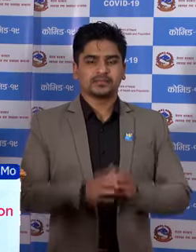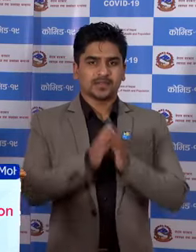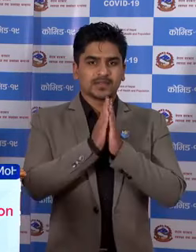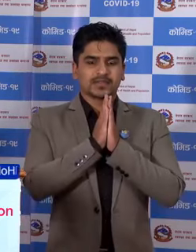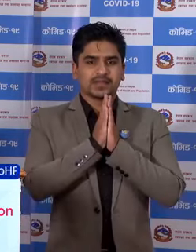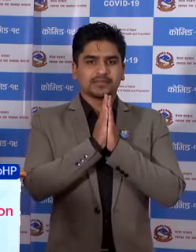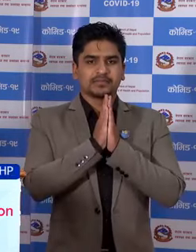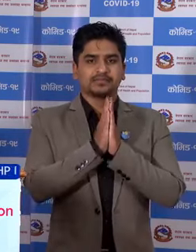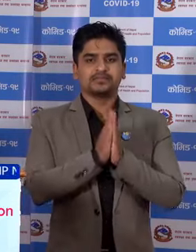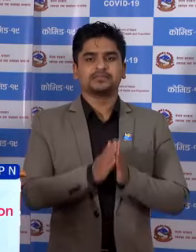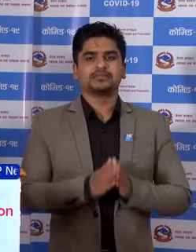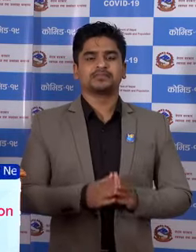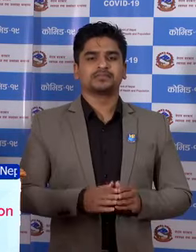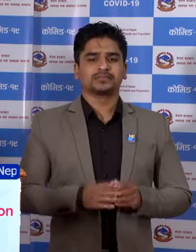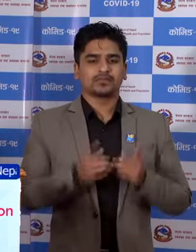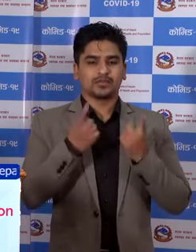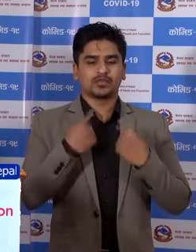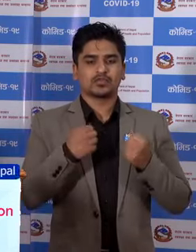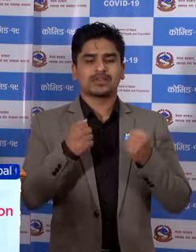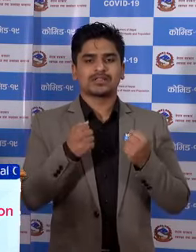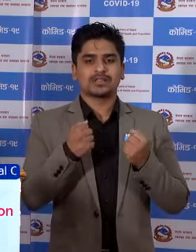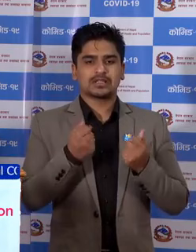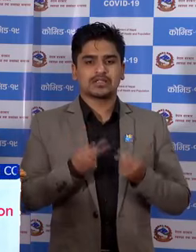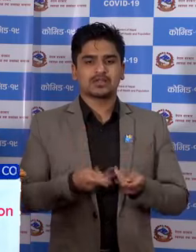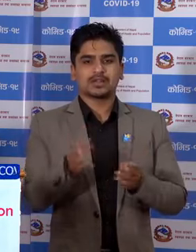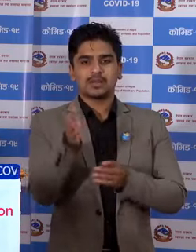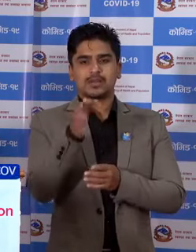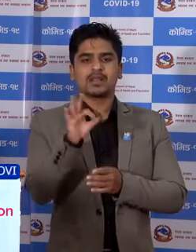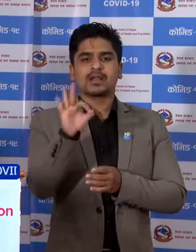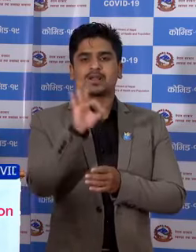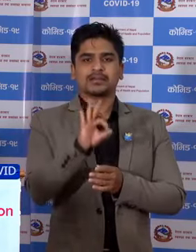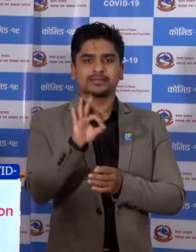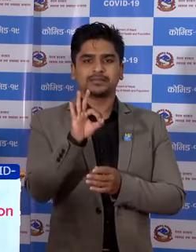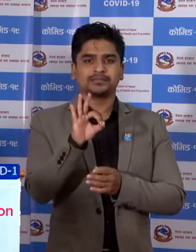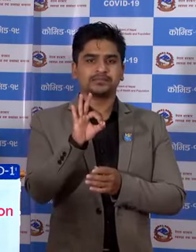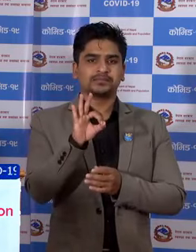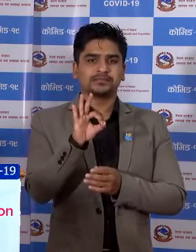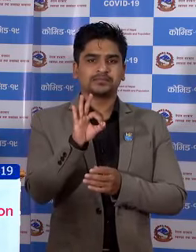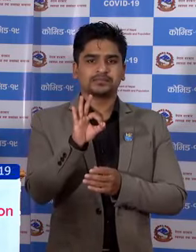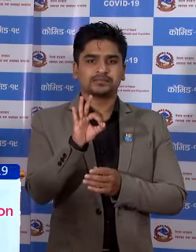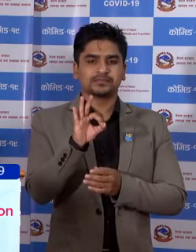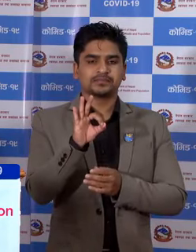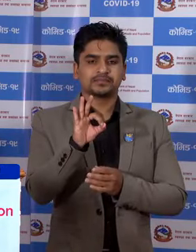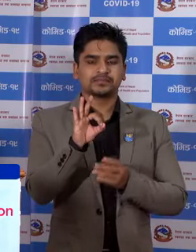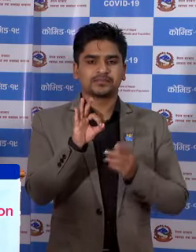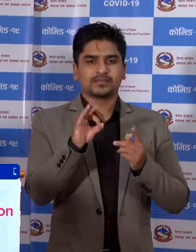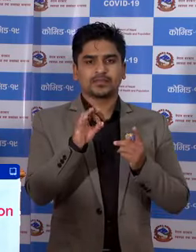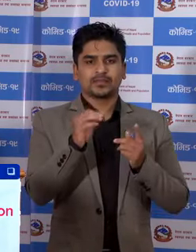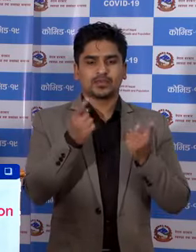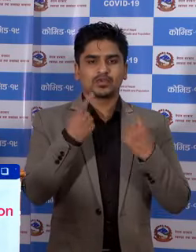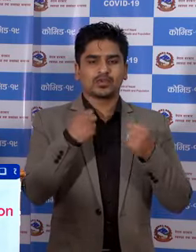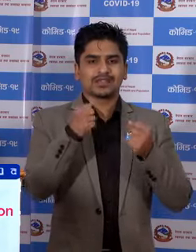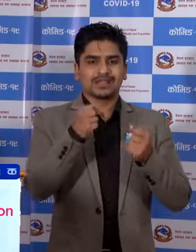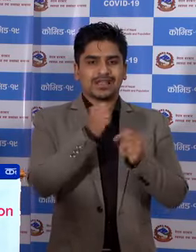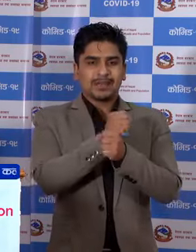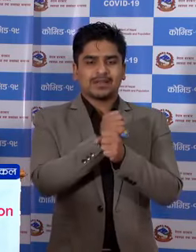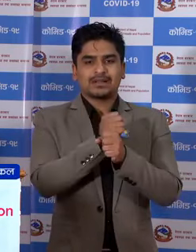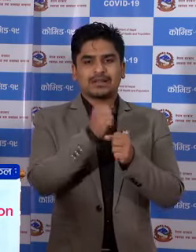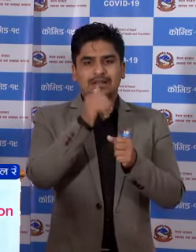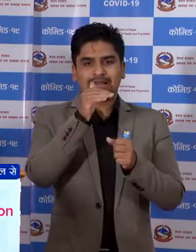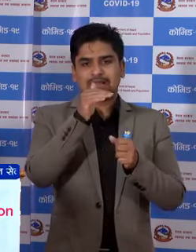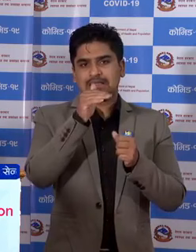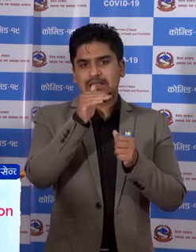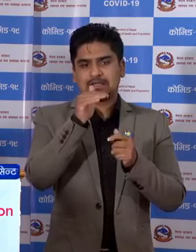नमस्कार, स्वास्थ्य तता जन संख्या मंत्रालेक, स्वास्थ्य आपत कालिन कारे संचाल एन केंद्र,